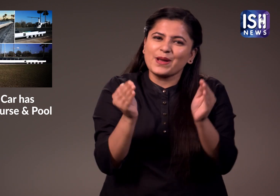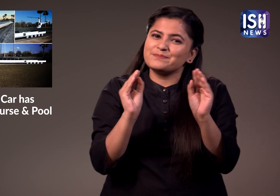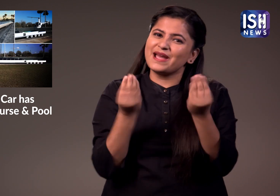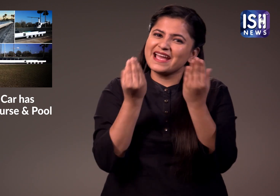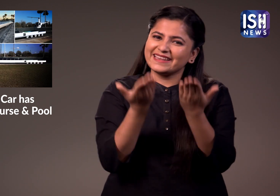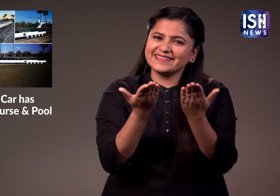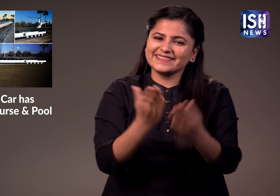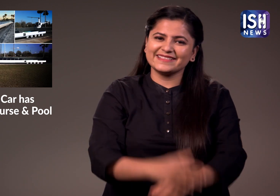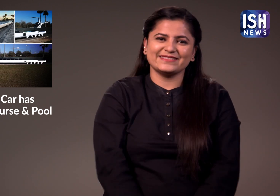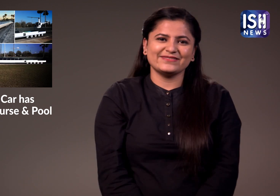अपनी छोटी गाड़ी चलाए